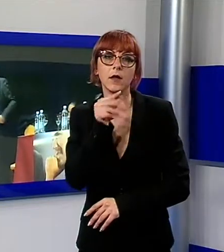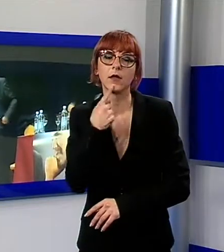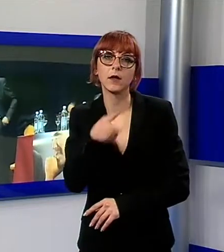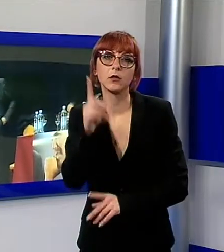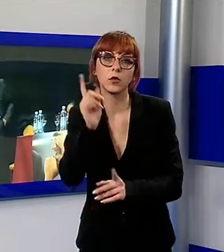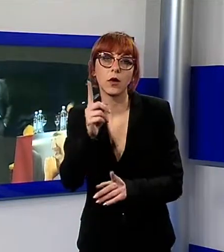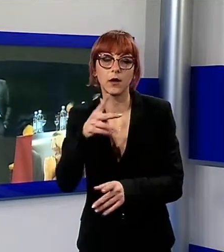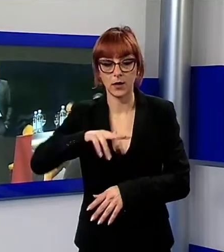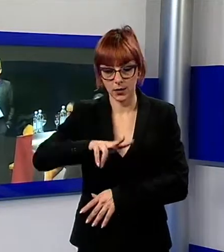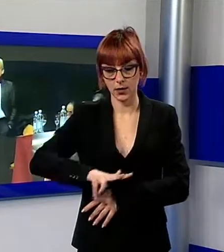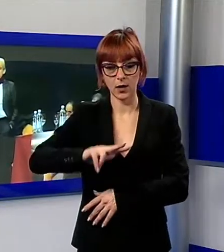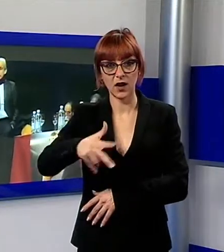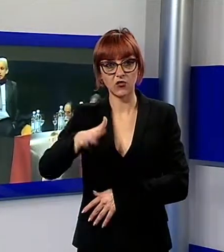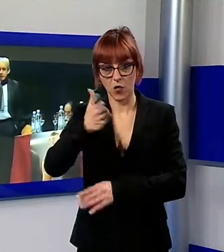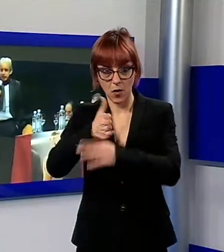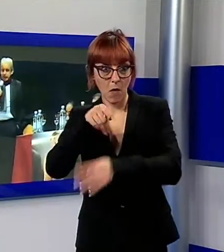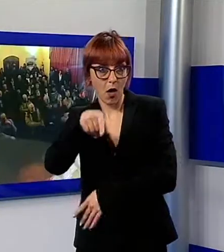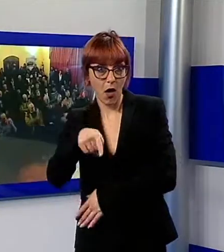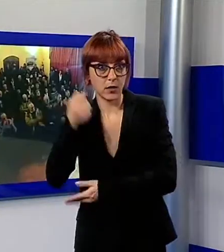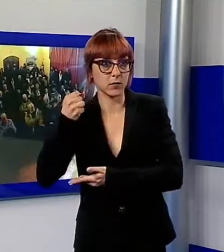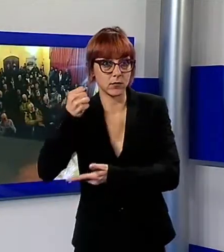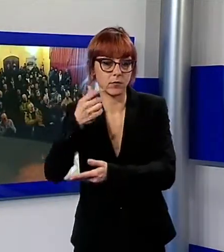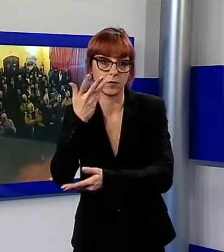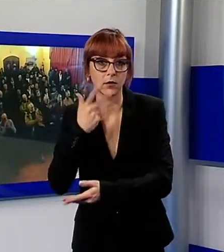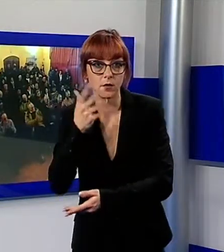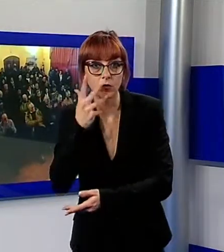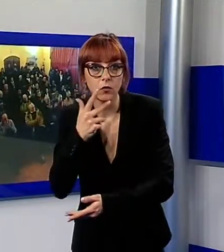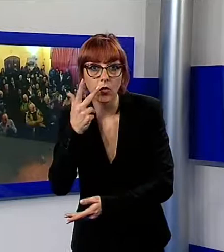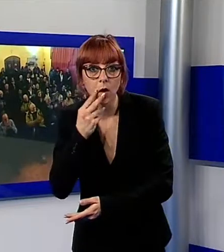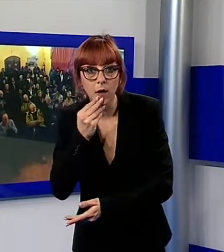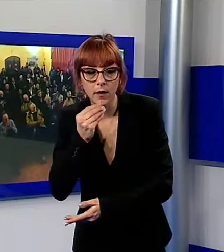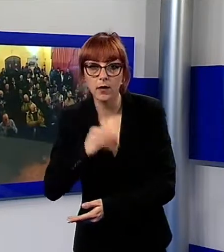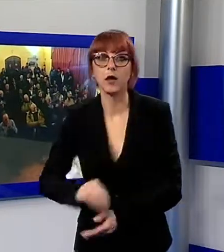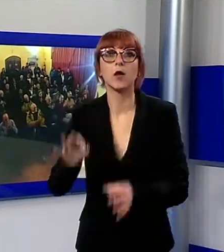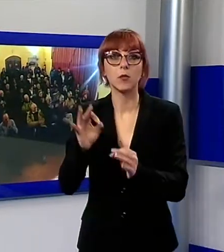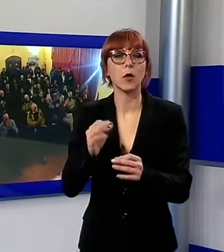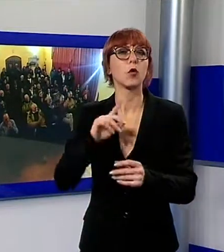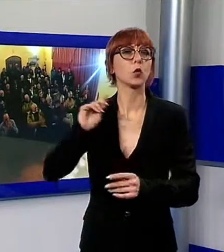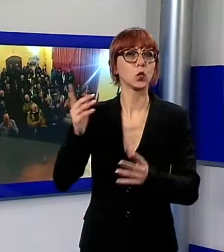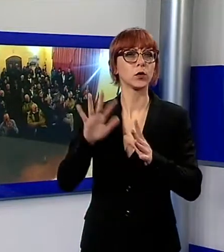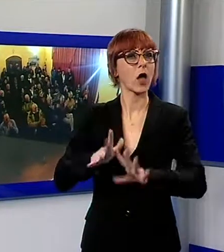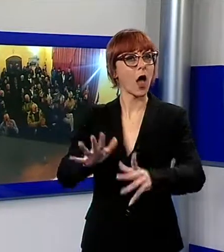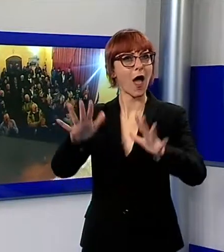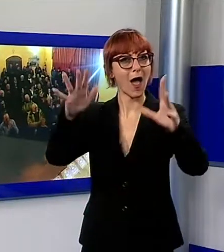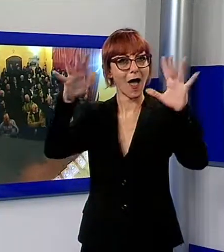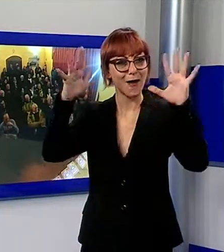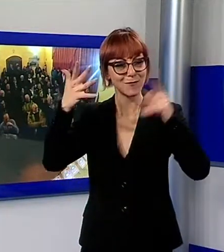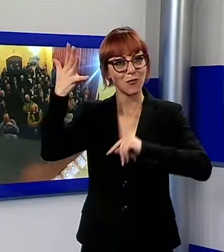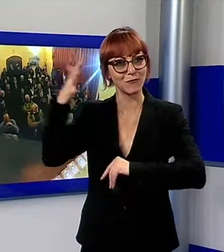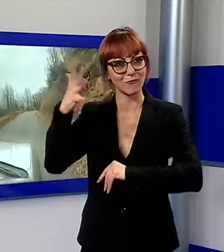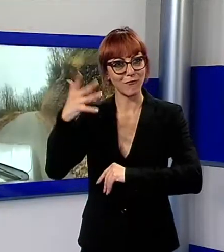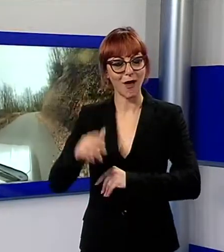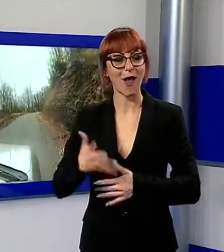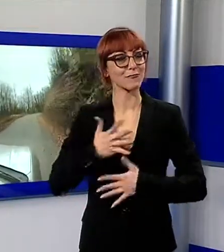regione finanzierà la parte della strada ancora da completare. La notizia è stata accolta con un lungo applauso per la soddisfazione di tutti i